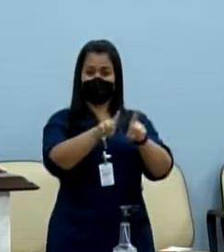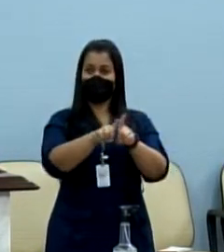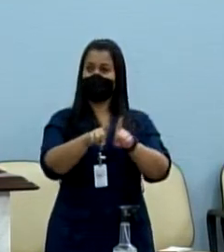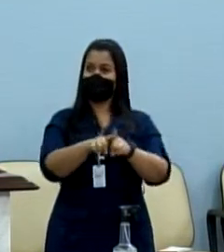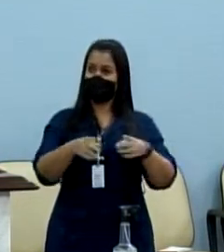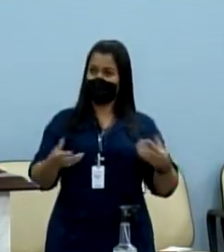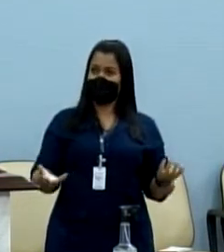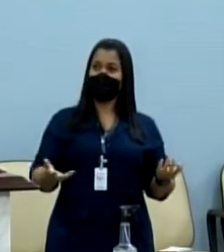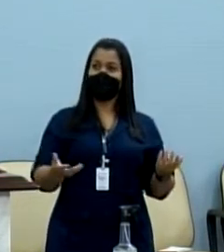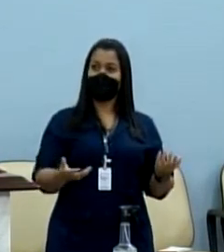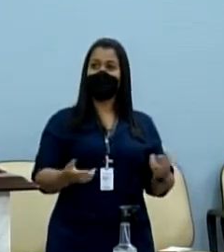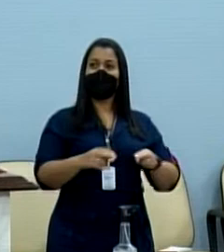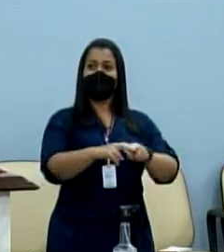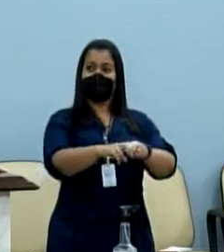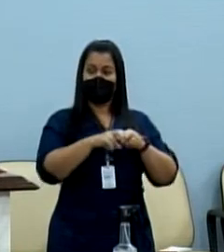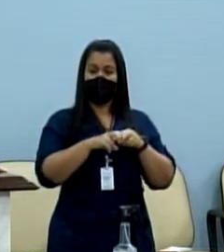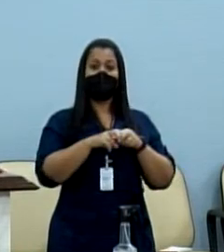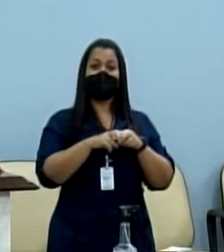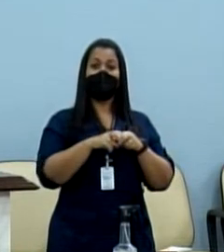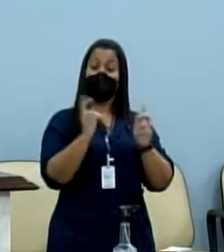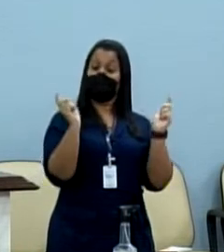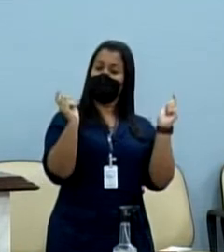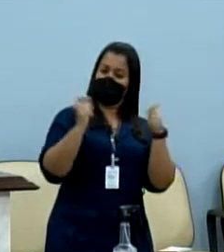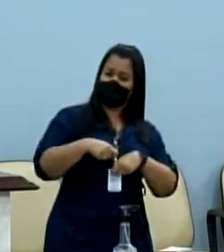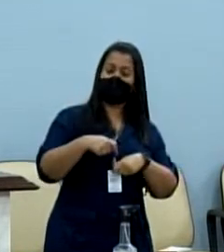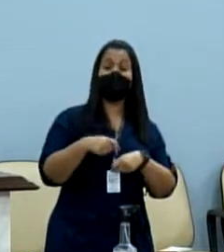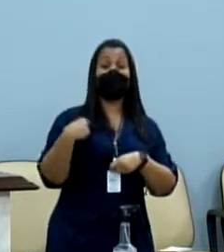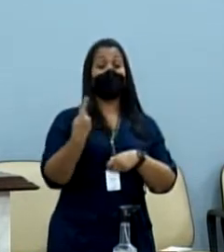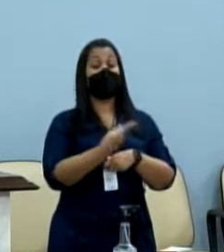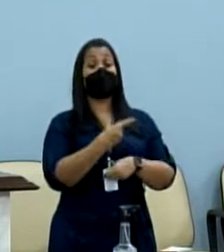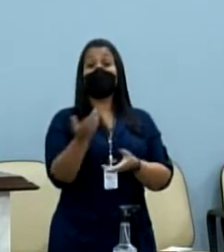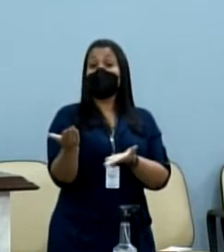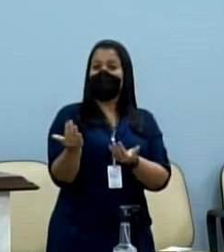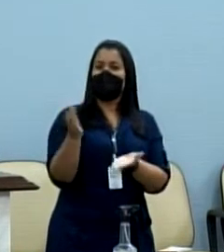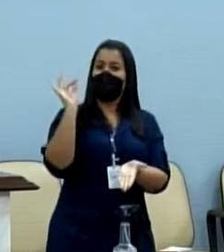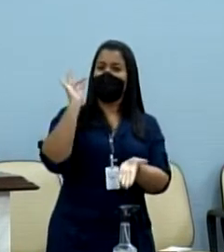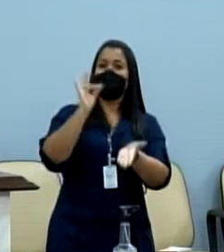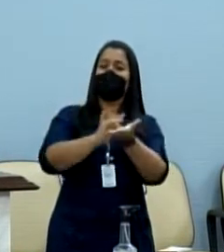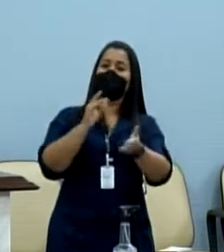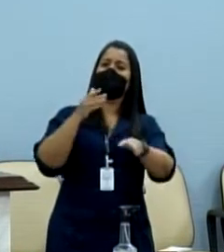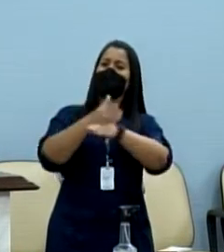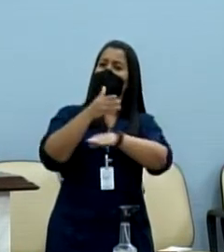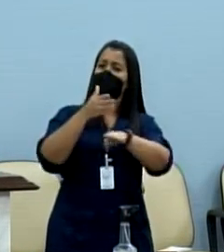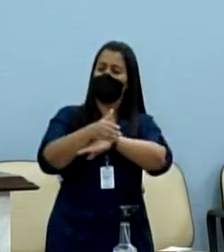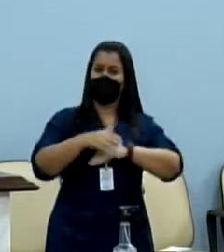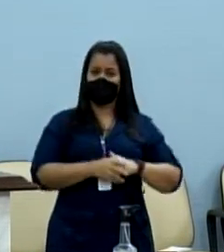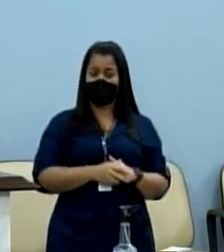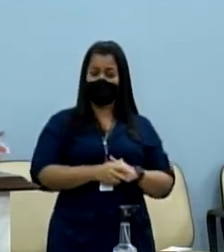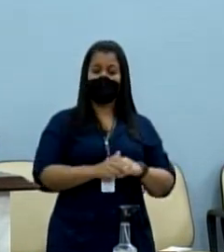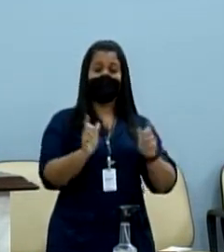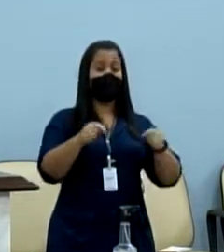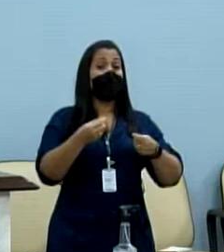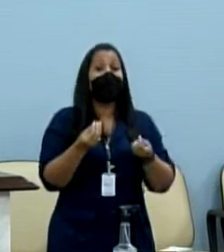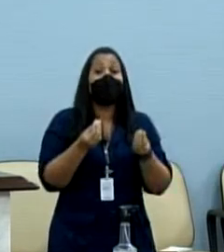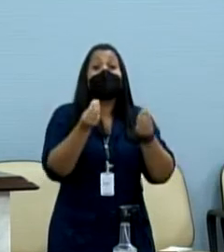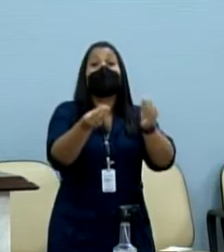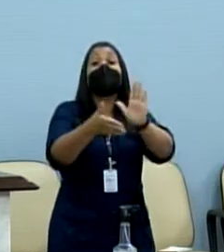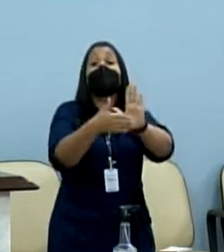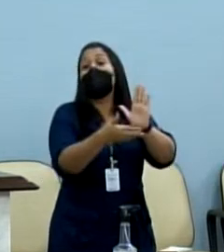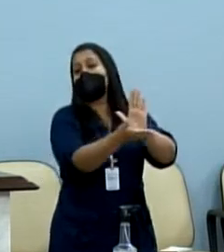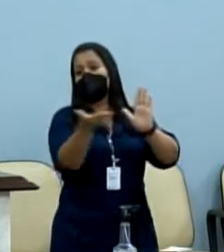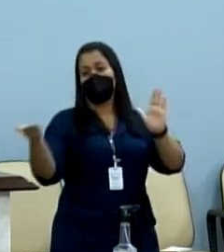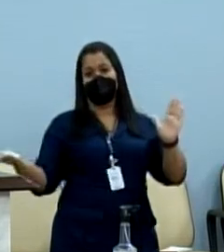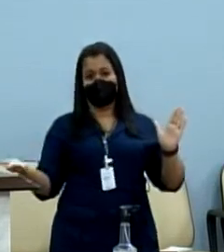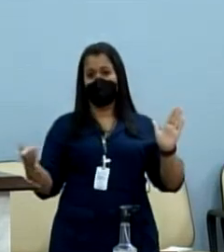com carinho, pois ele possibilitará que nossos jovens realmente participem, possam trazer propostas para vocês,